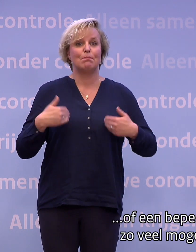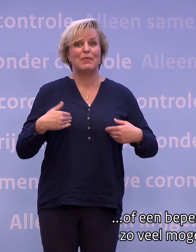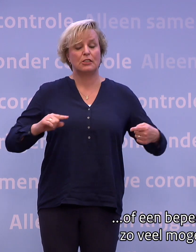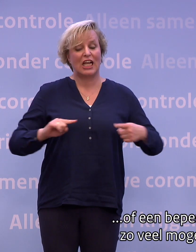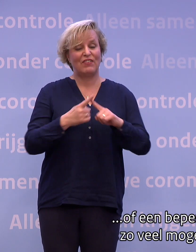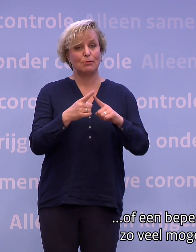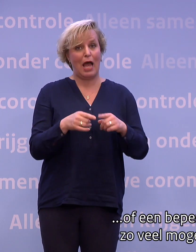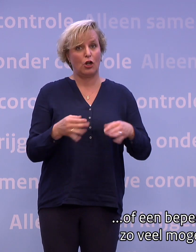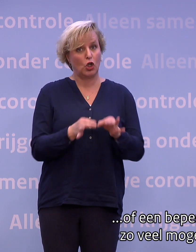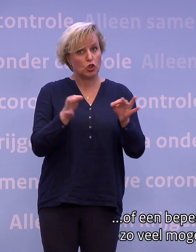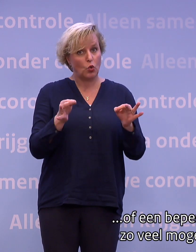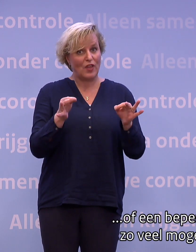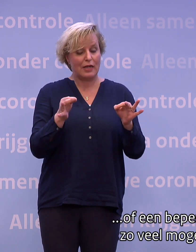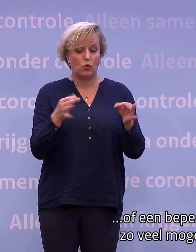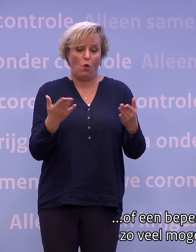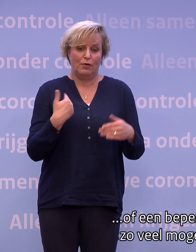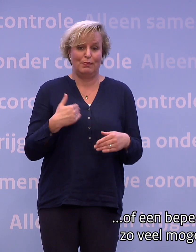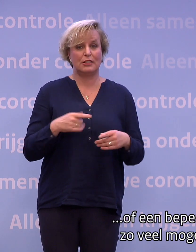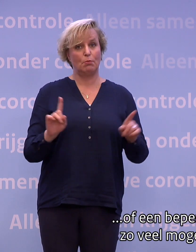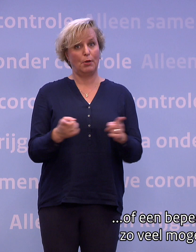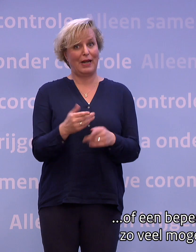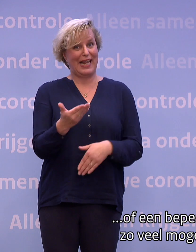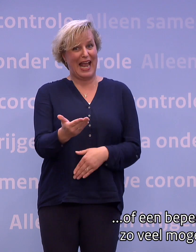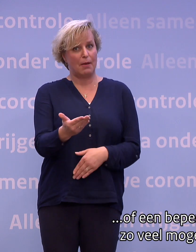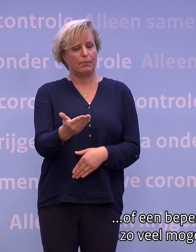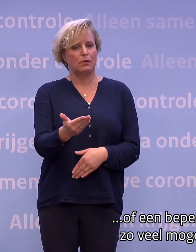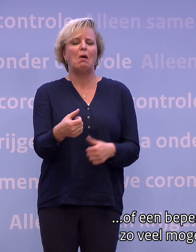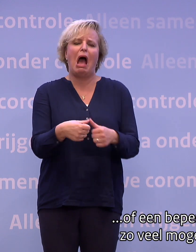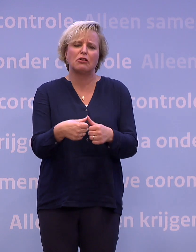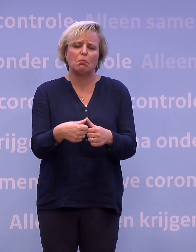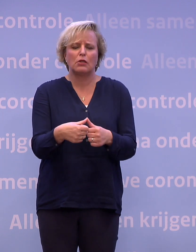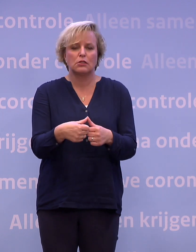een beperking, zij het aangepast, zoveel mogelijk door blijven gaan.